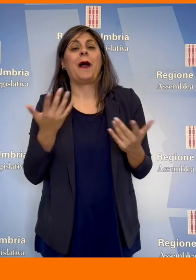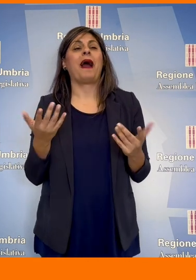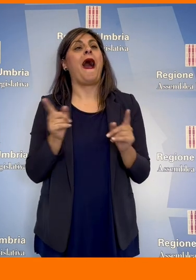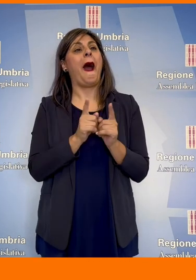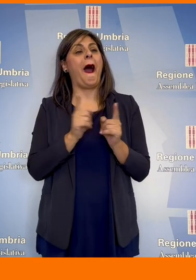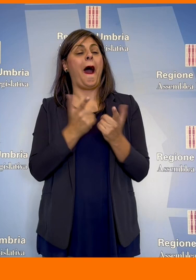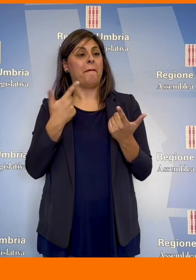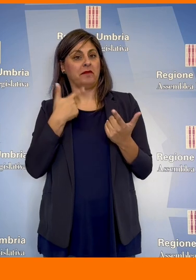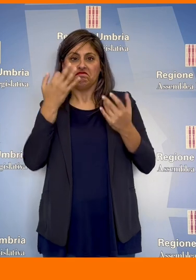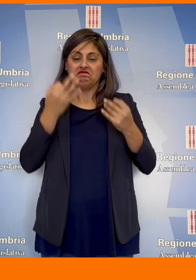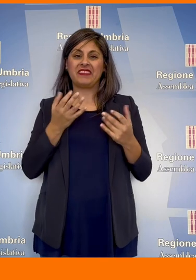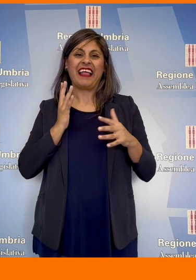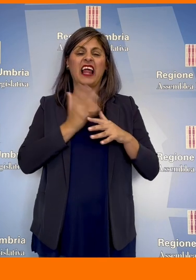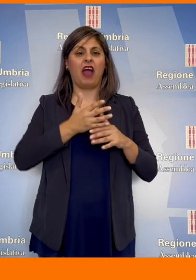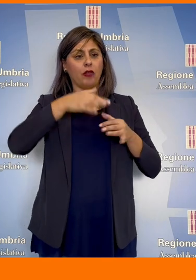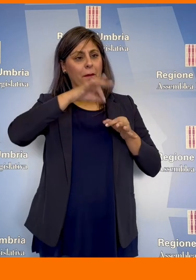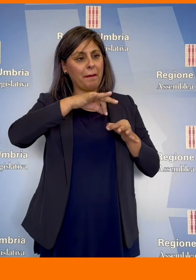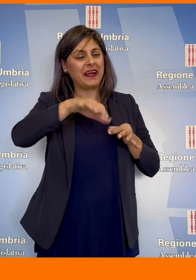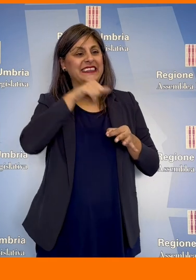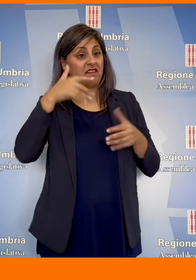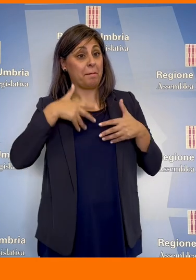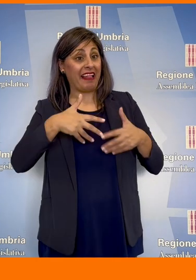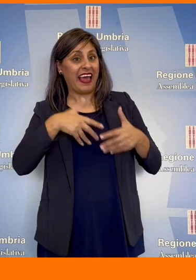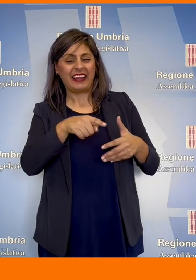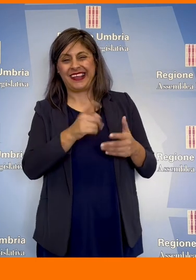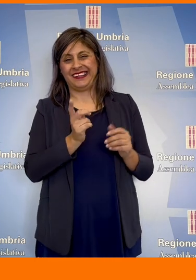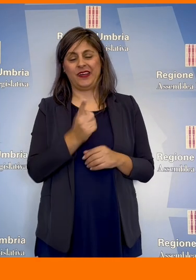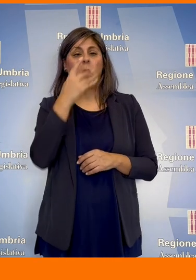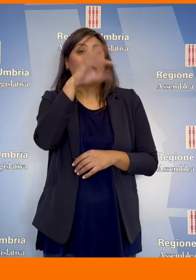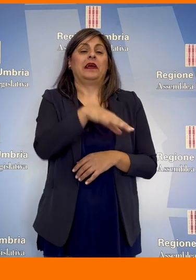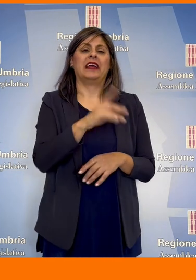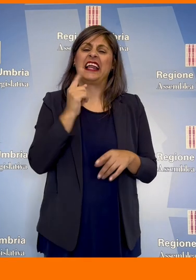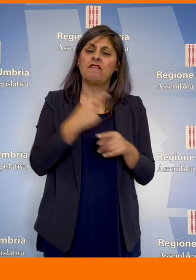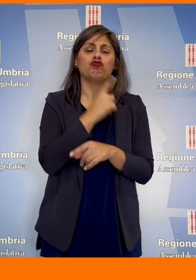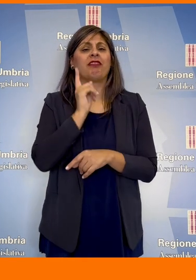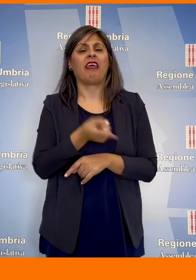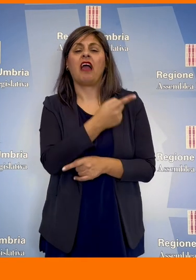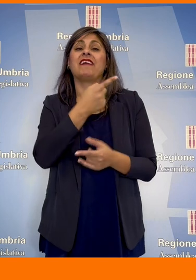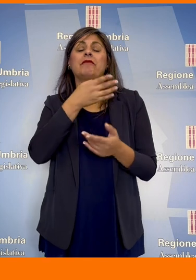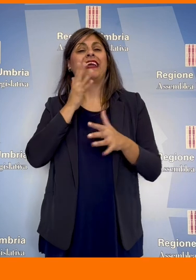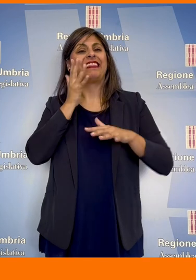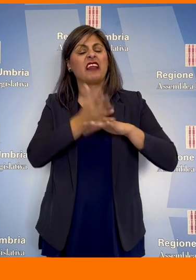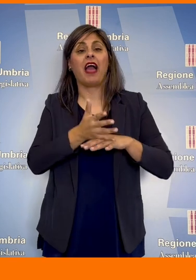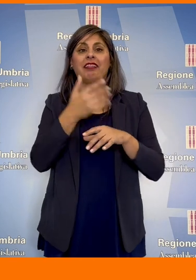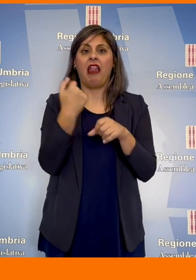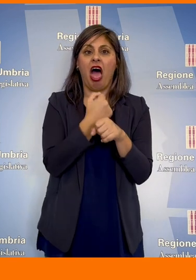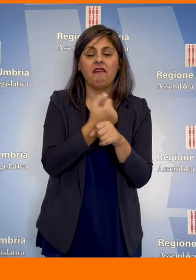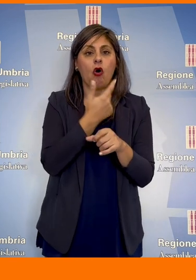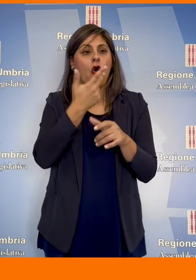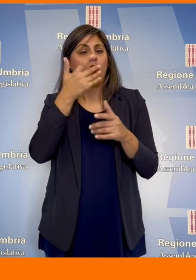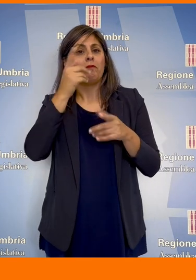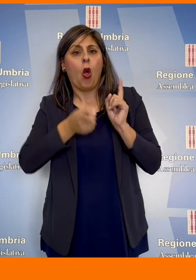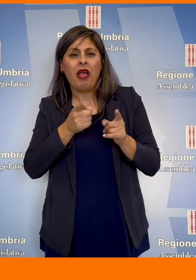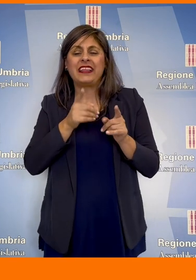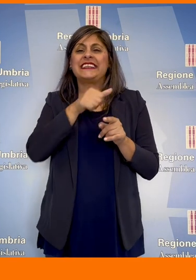essere paragonati a interventi strutturali volti alla maternità. Andrebbero invece messi a punto interventi su politiche occupazionali che